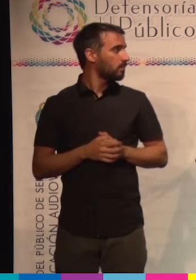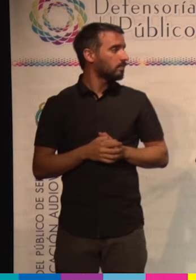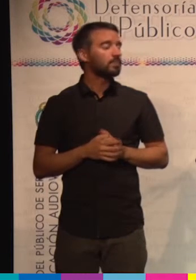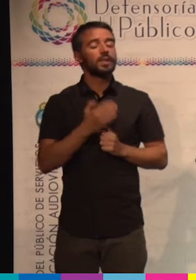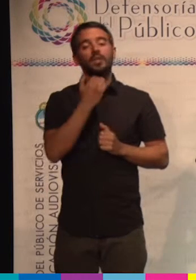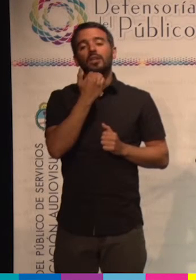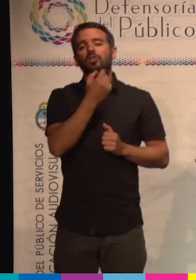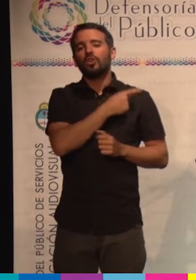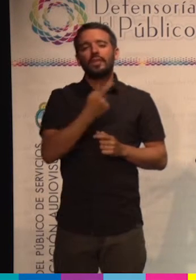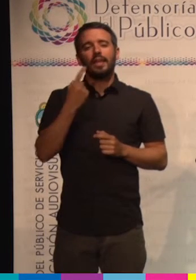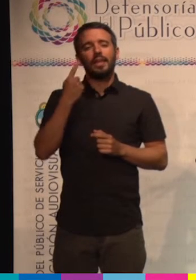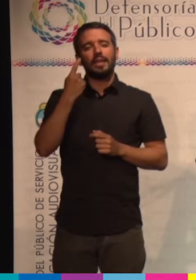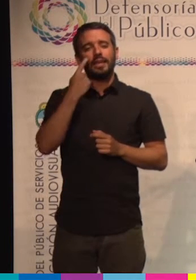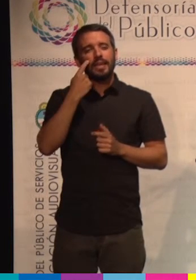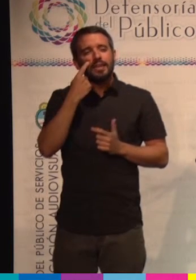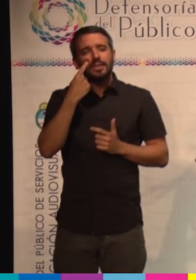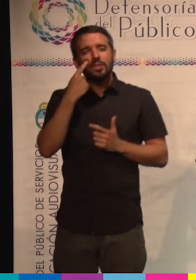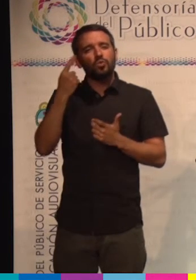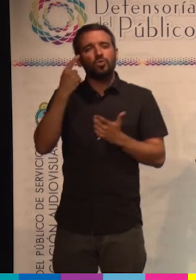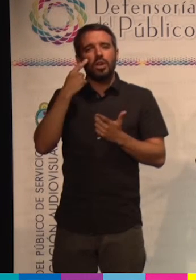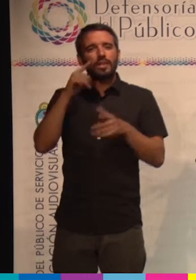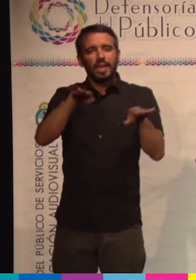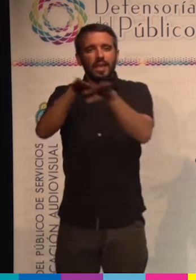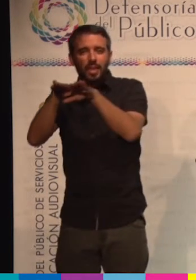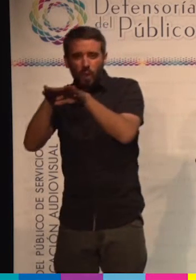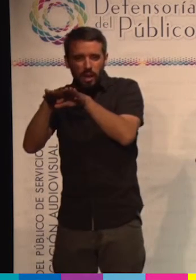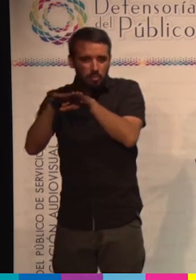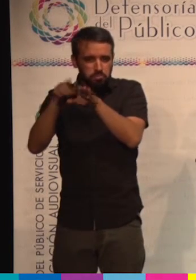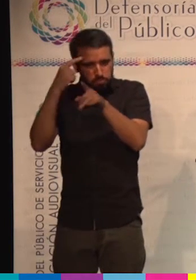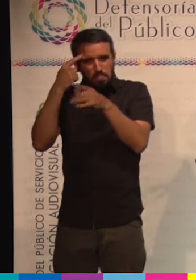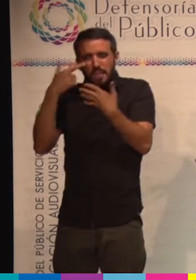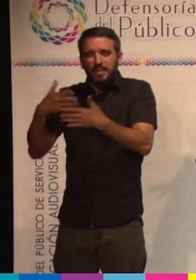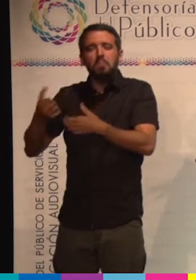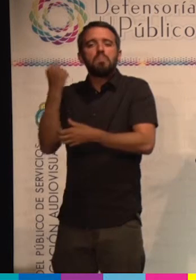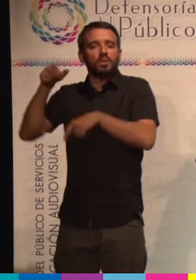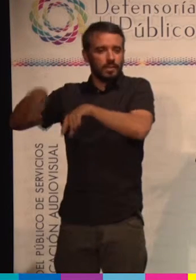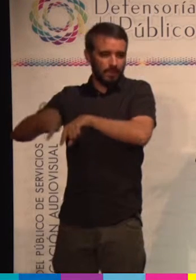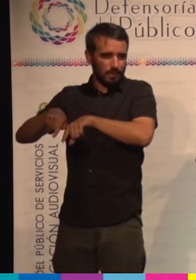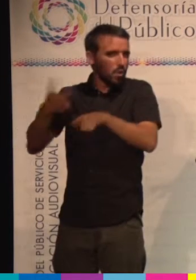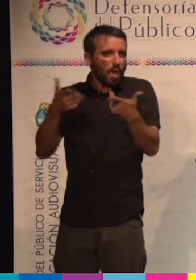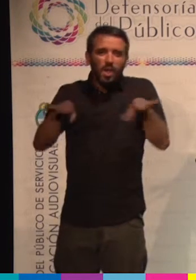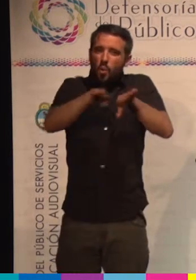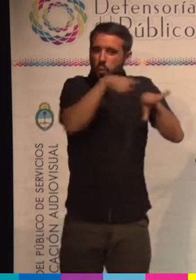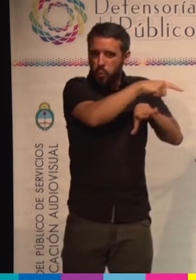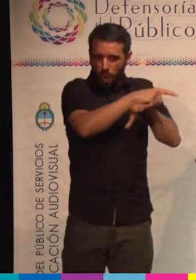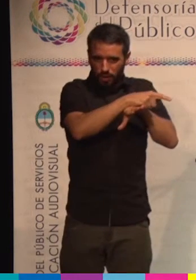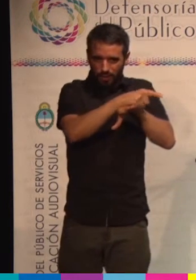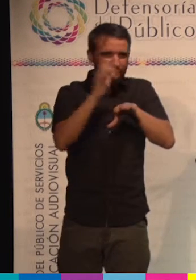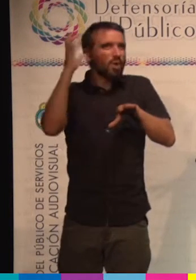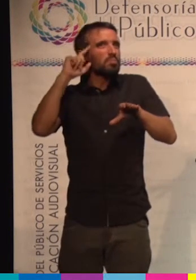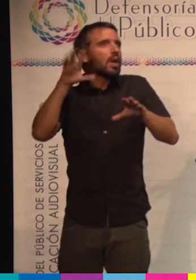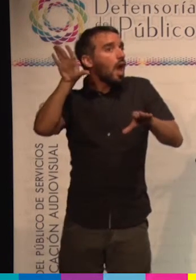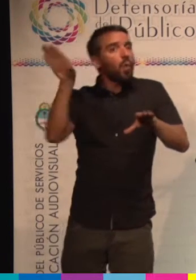instituciones toman este lugar de la palabra, porque los pibes hablan, hablan mucho, pero no hay mucha gente que los escuche.